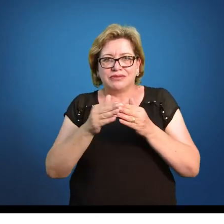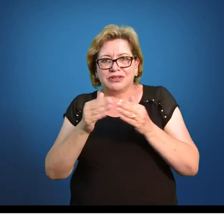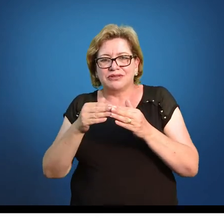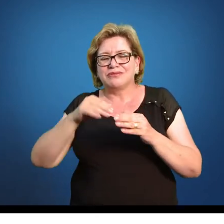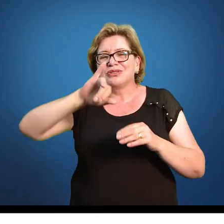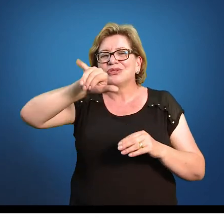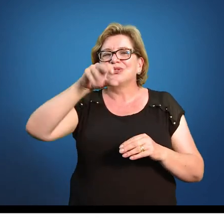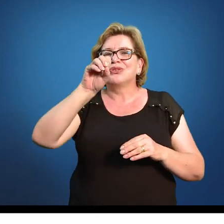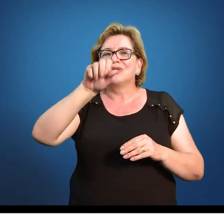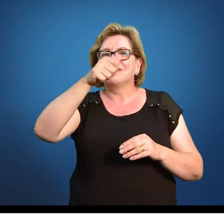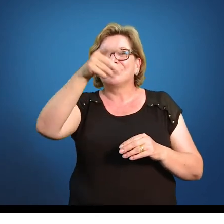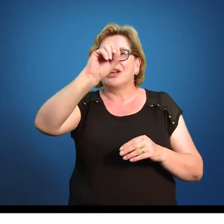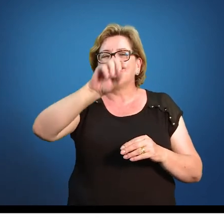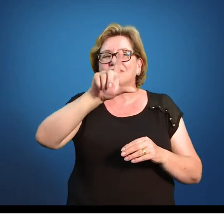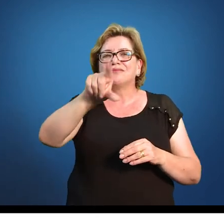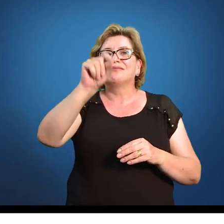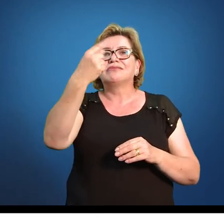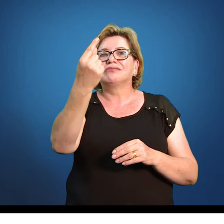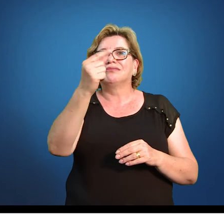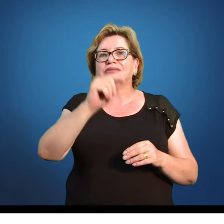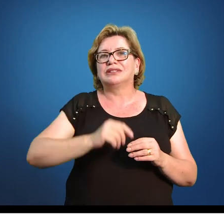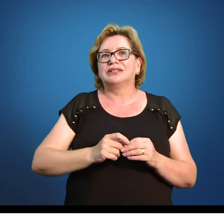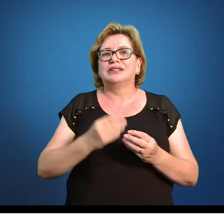filmando aqui. João, escolha uma linha aí.